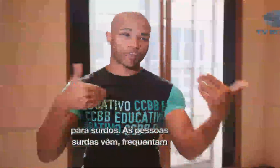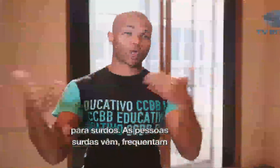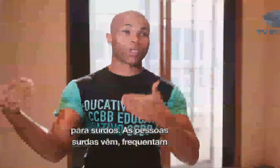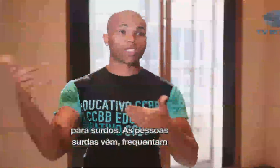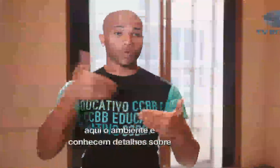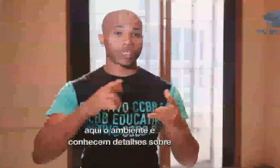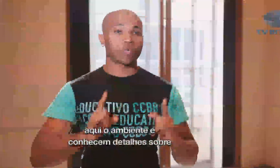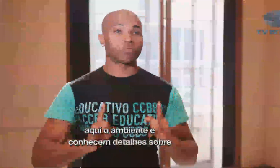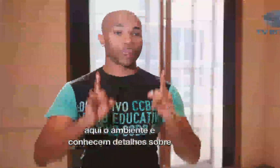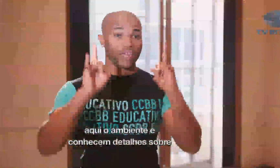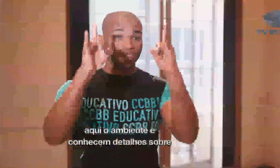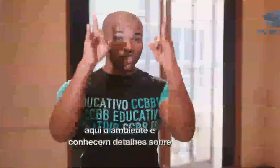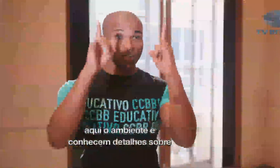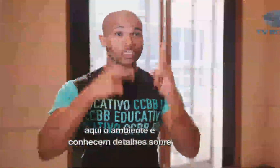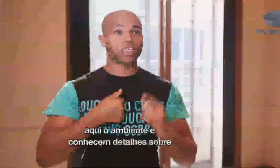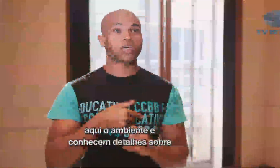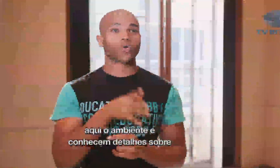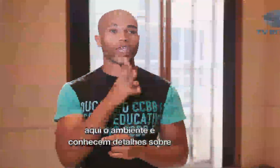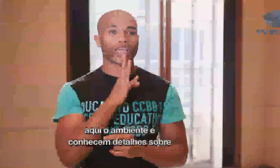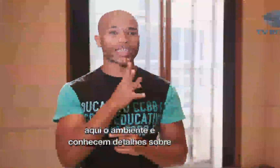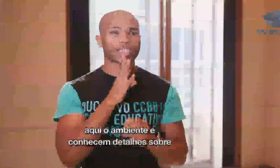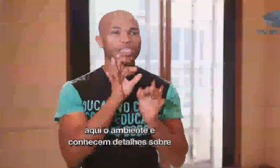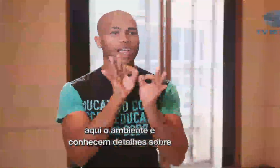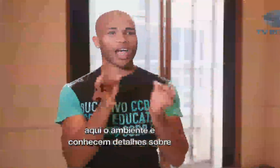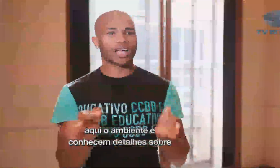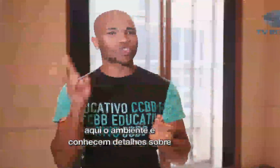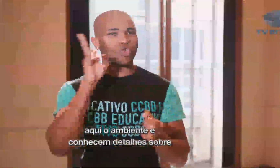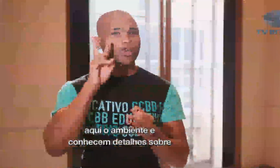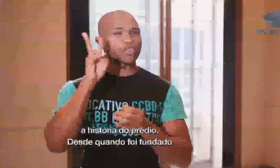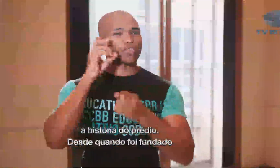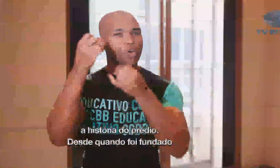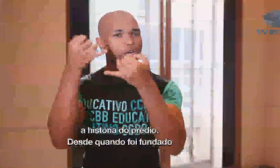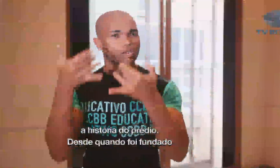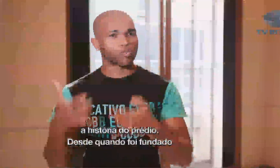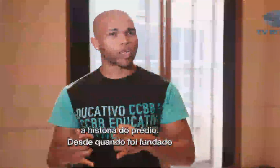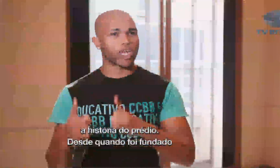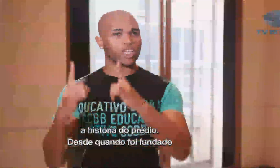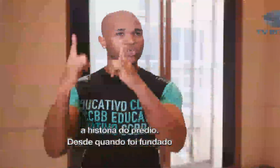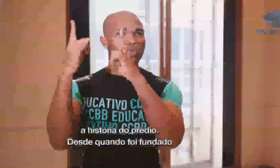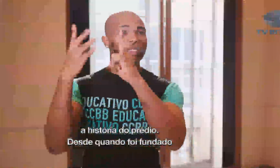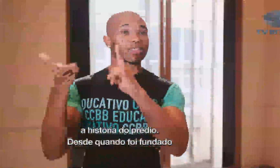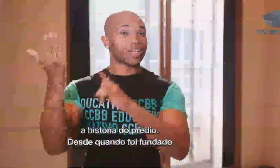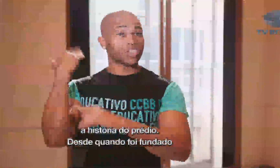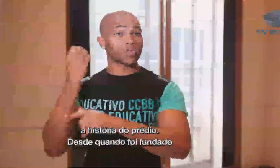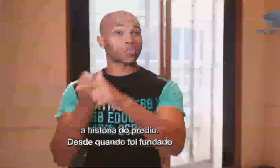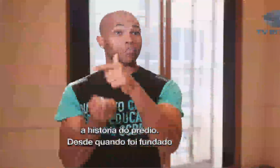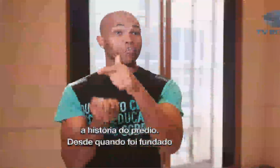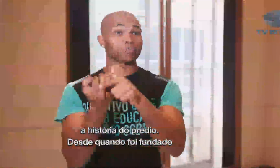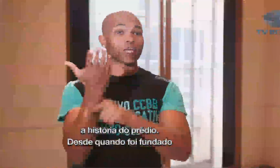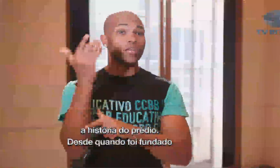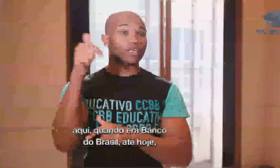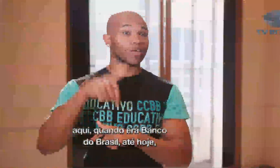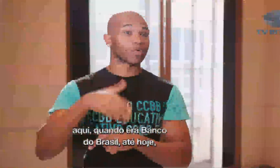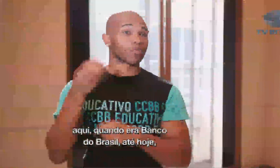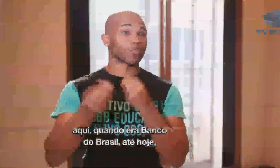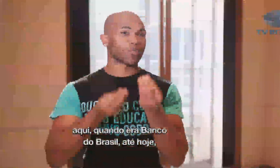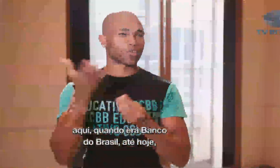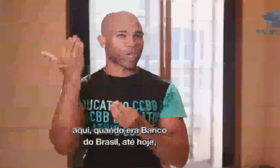frequentam aqui o ambiente e conhecem detalhes sobre a história do prédio, desde quando foi fundado aqui, quando era